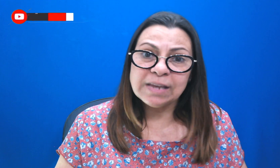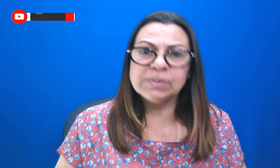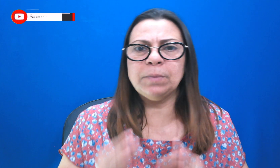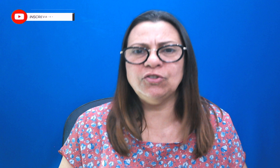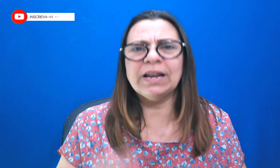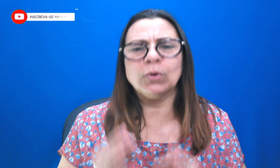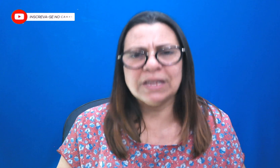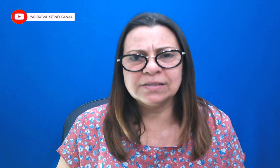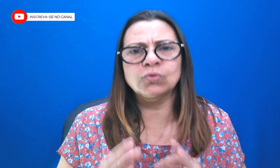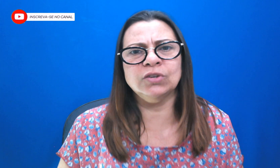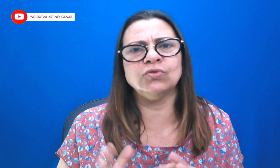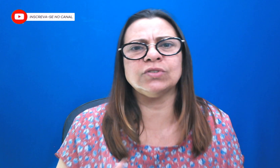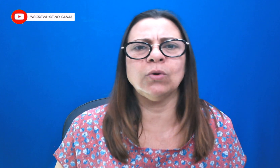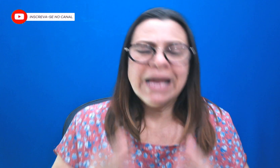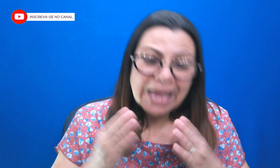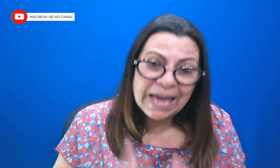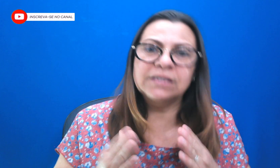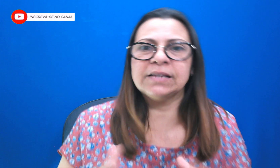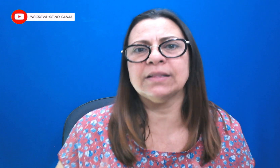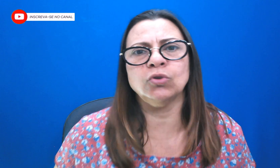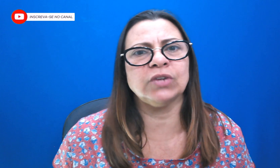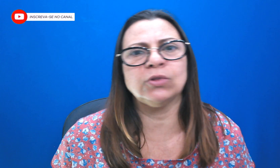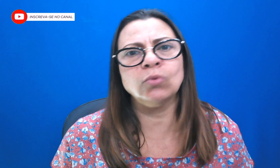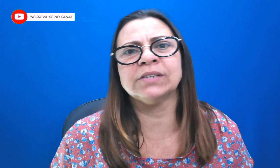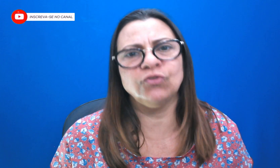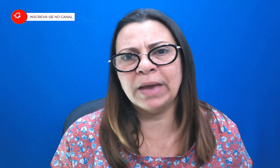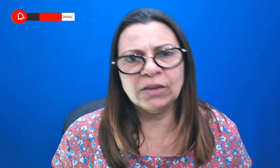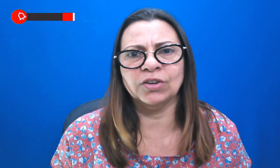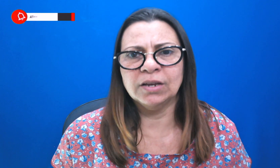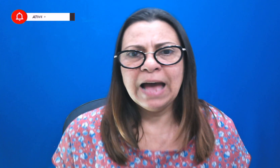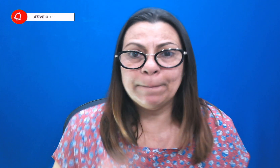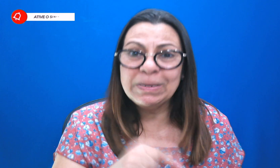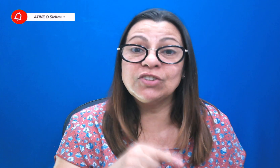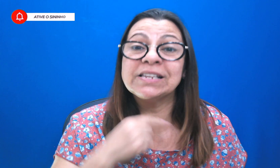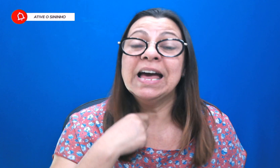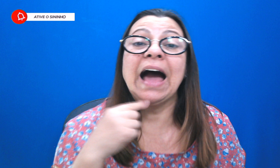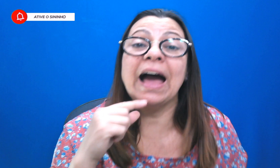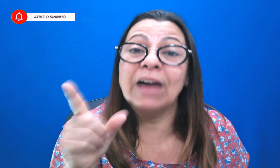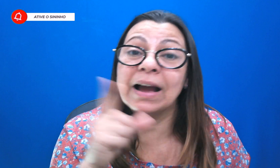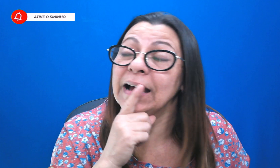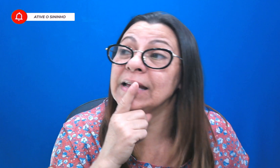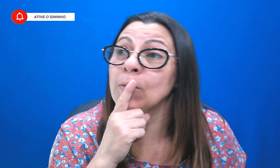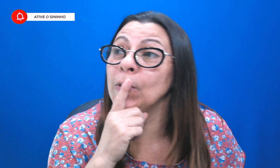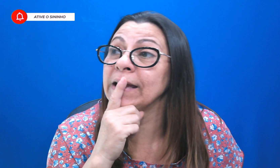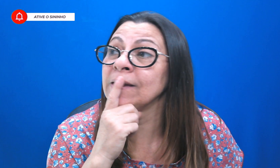temos que pedir a proteção dos anjos do Senhor. Eles têm que estar ao nosso redor constantemente. A Bíblia diz... Então, porém.